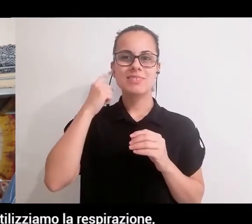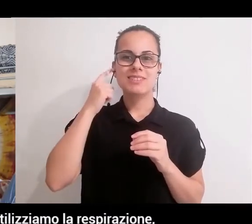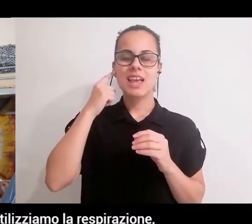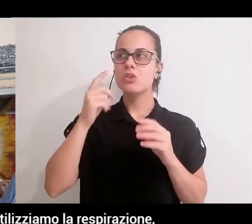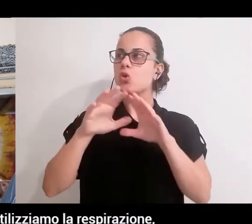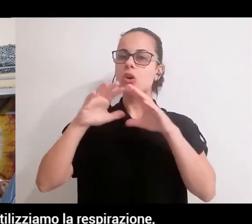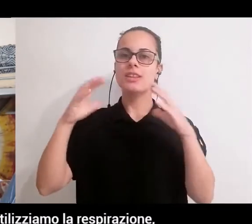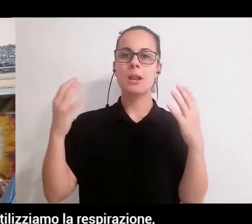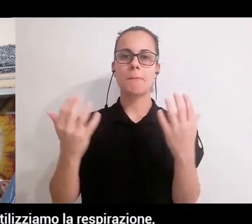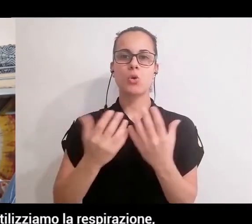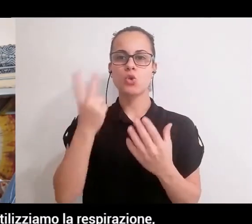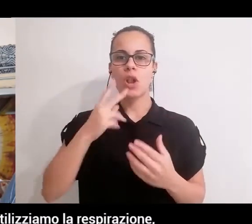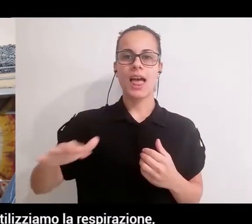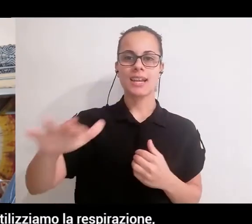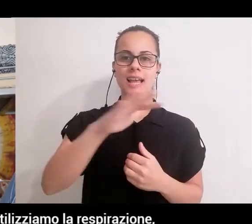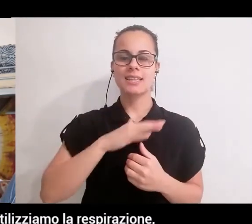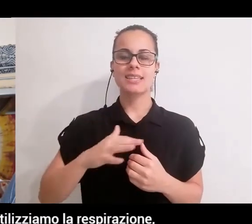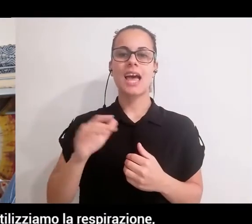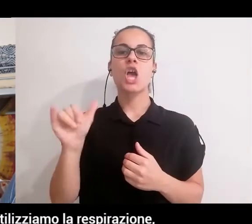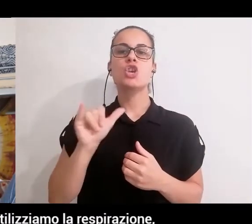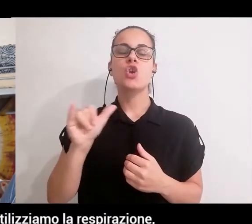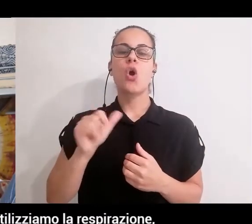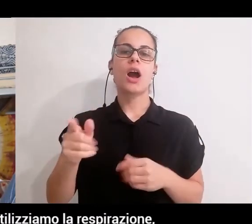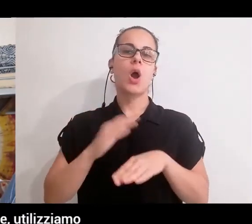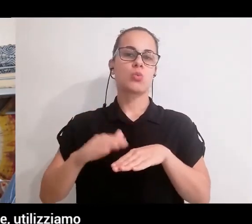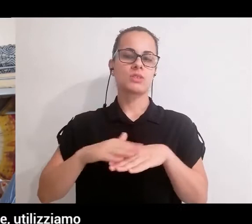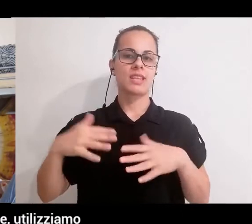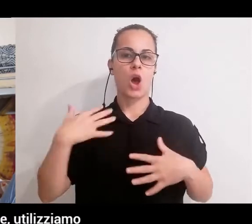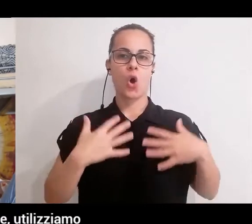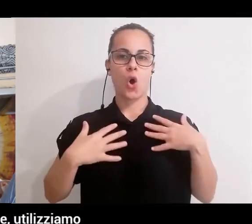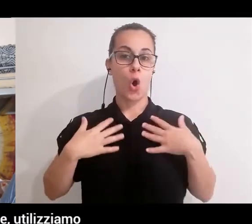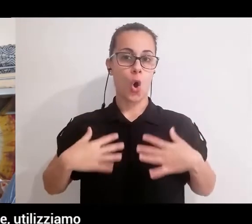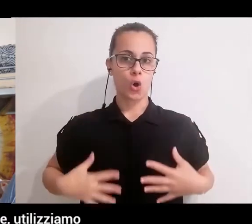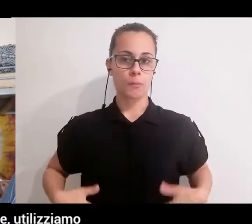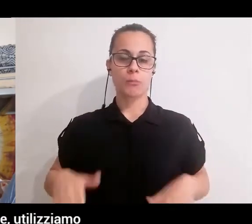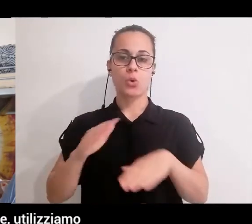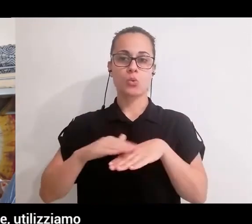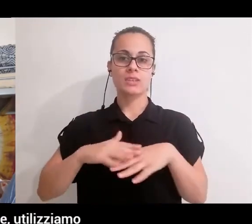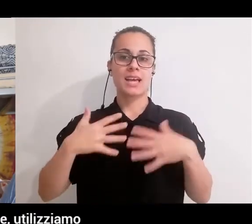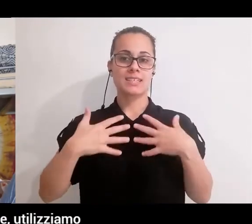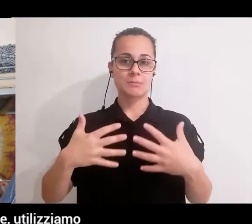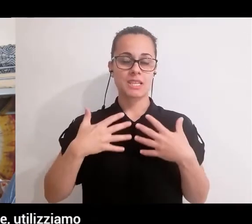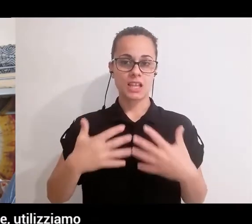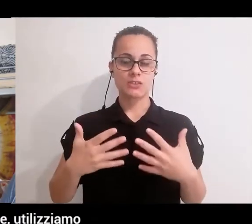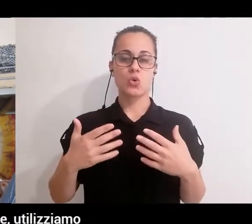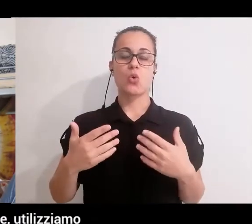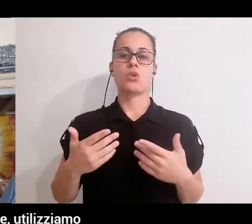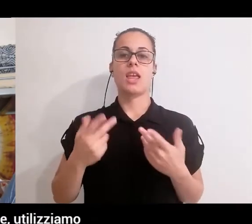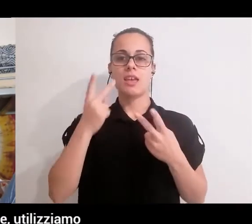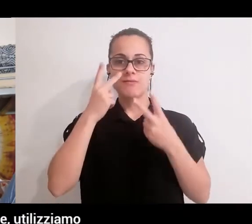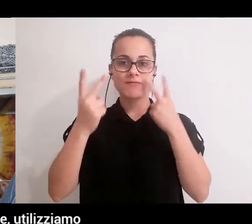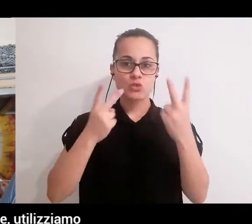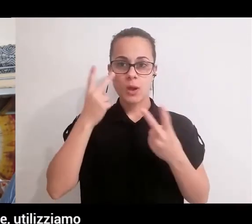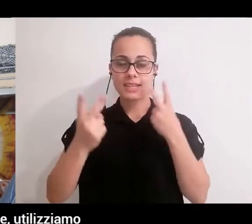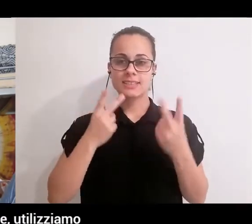utilizziamo il corpo, utilizziamo la respirazione, utilizziamo un certo tipo di visualizzazione,